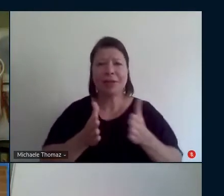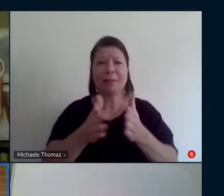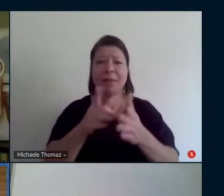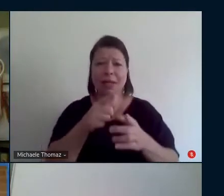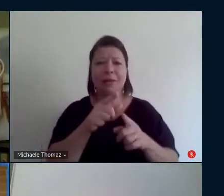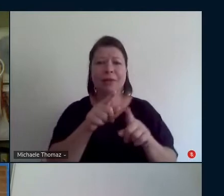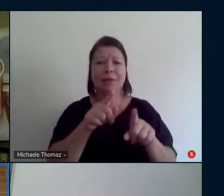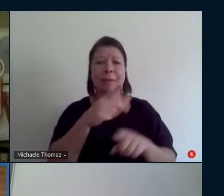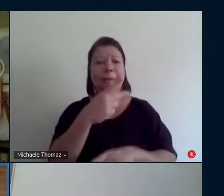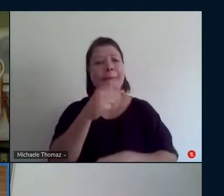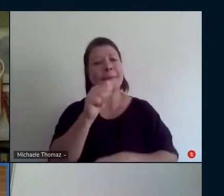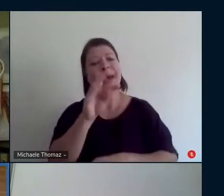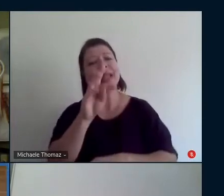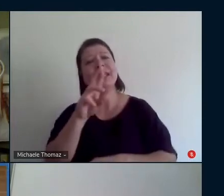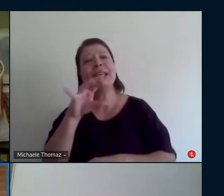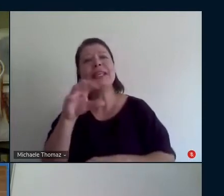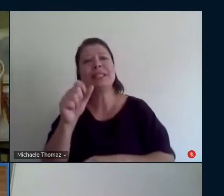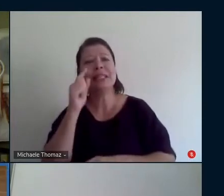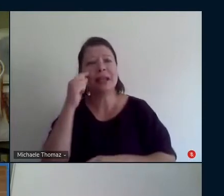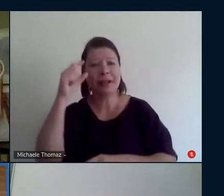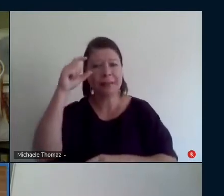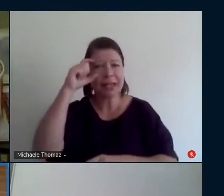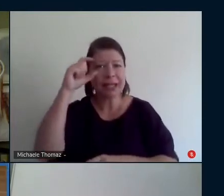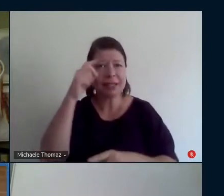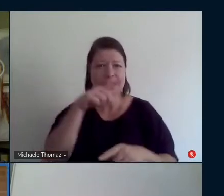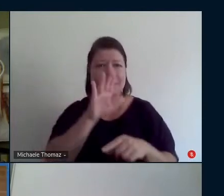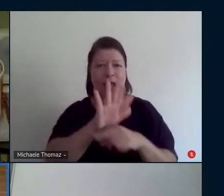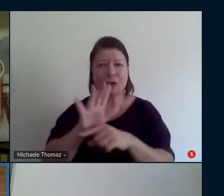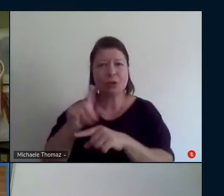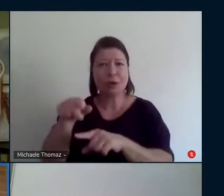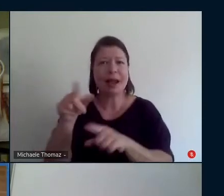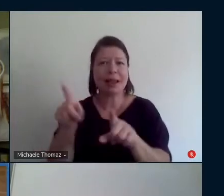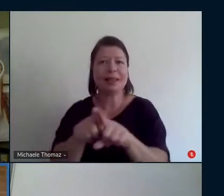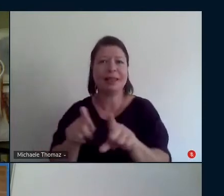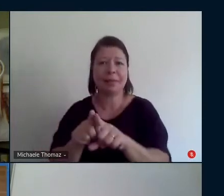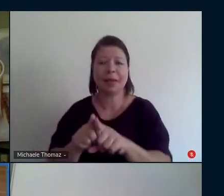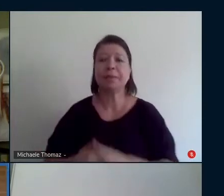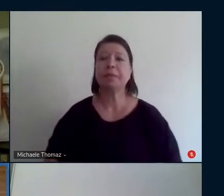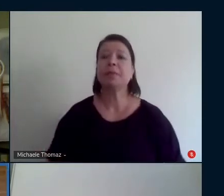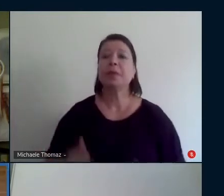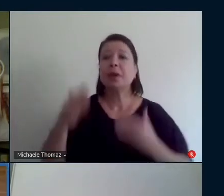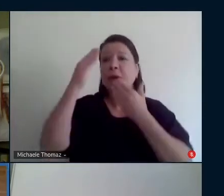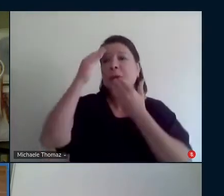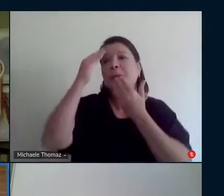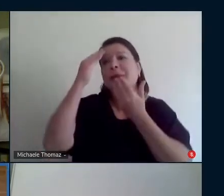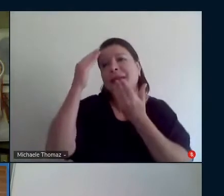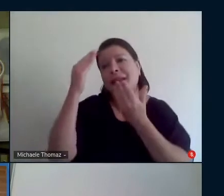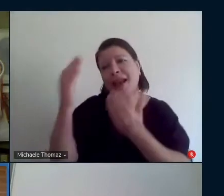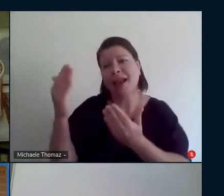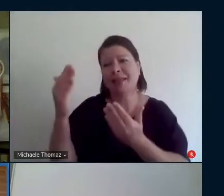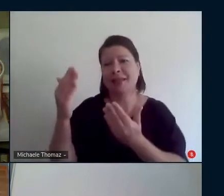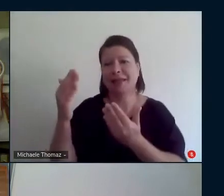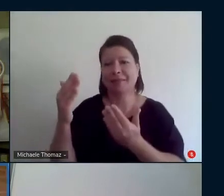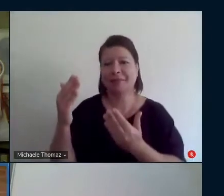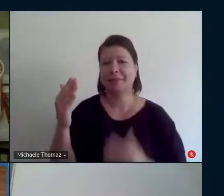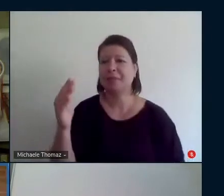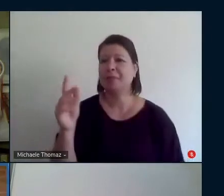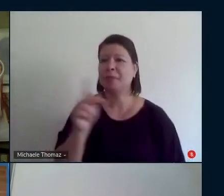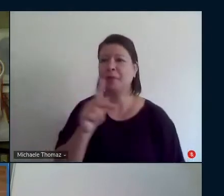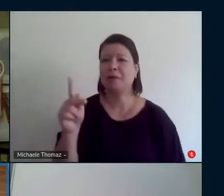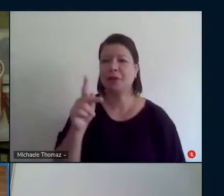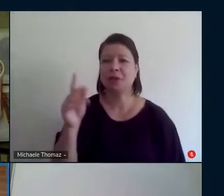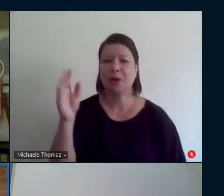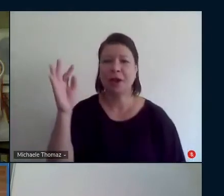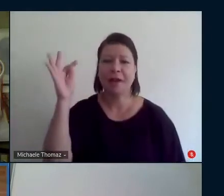gratidão imensa Fátima sua presença doce carinhosa aconchegante e